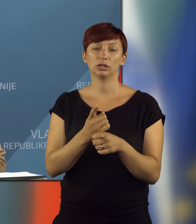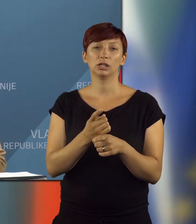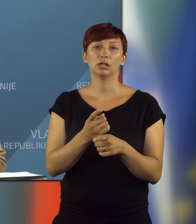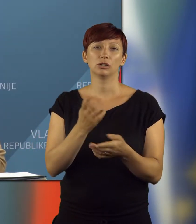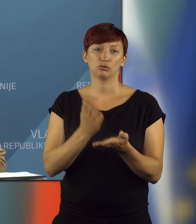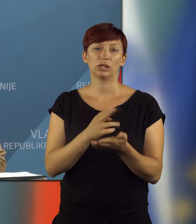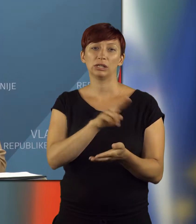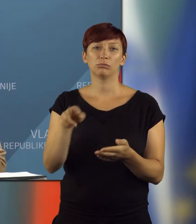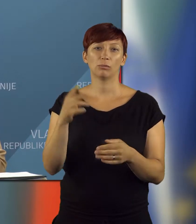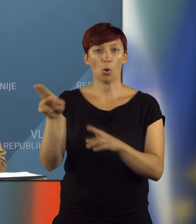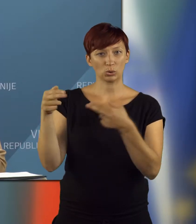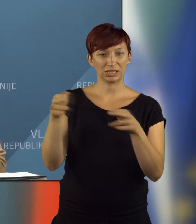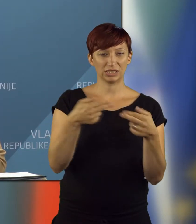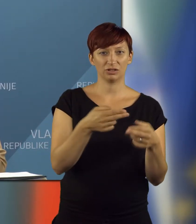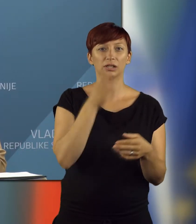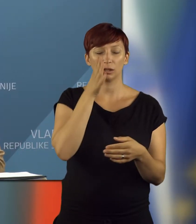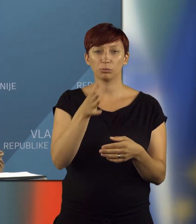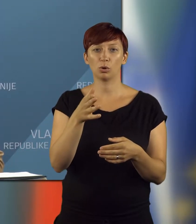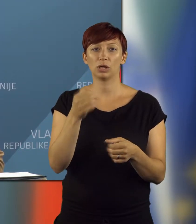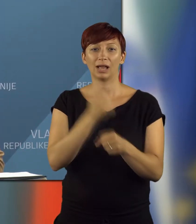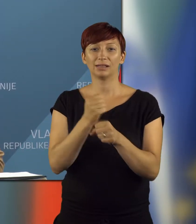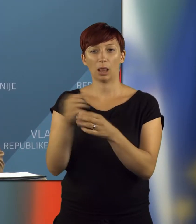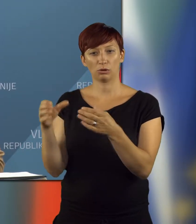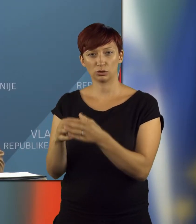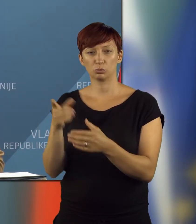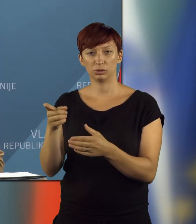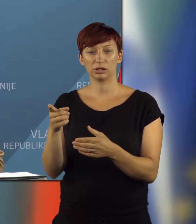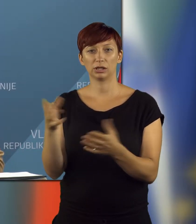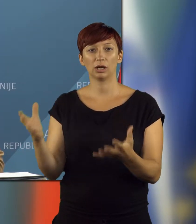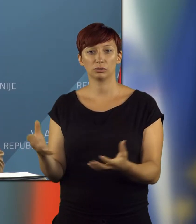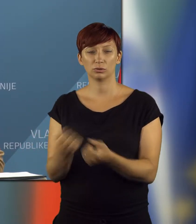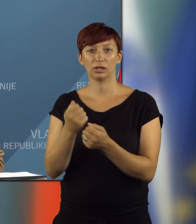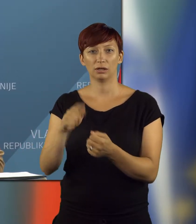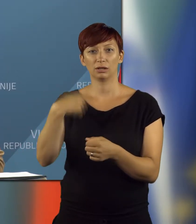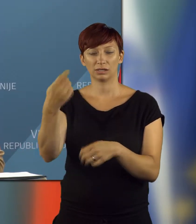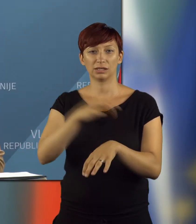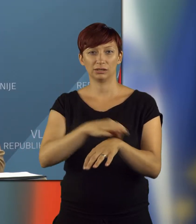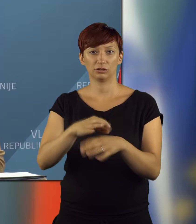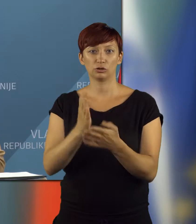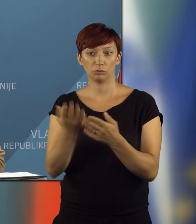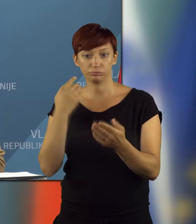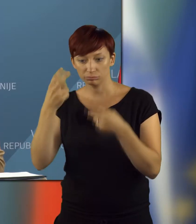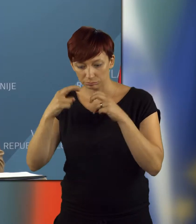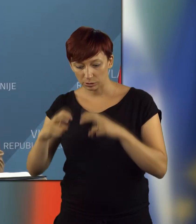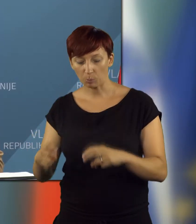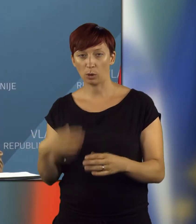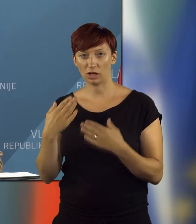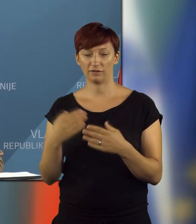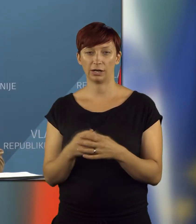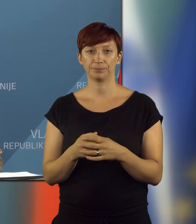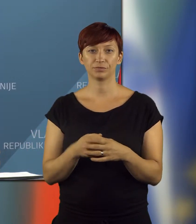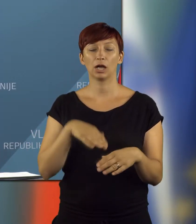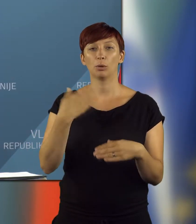že imamo tudi določene odzive, ki jih bo delovna skupina, ki je ustanovljena v naslednjem tedu, že obravnavala.